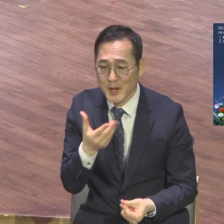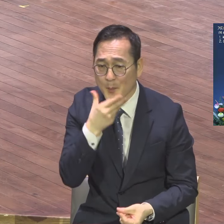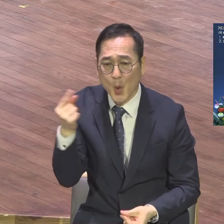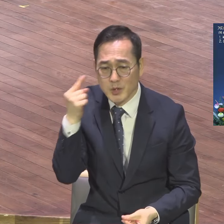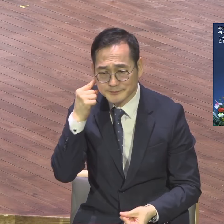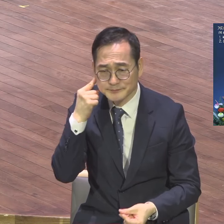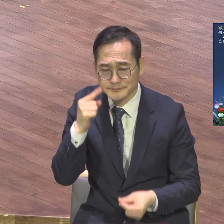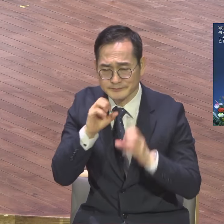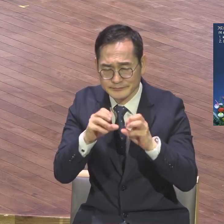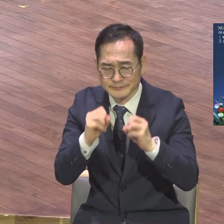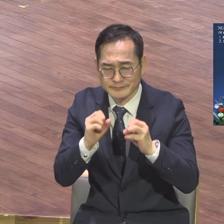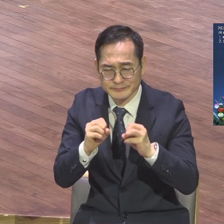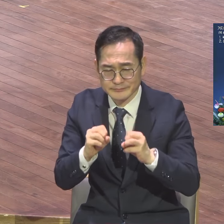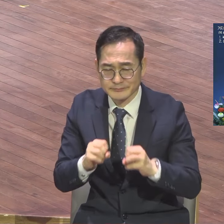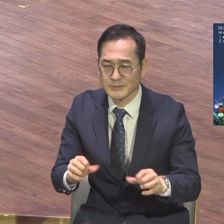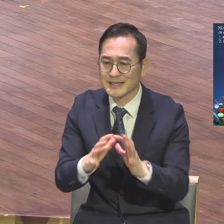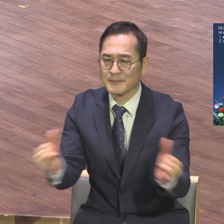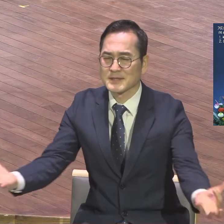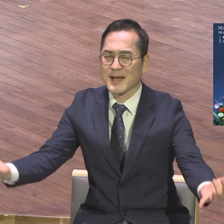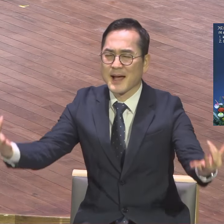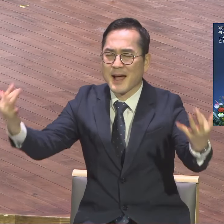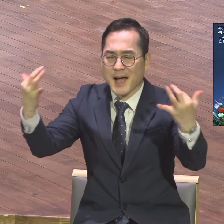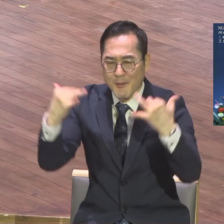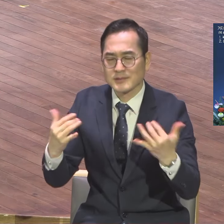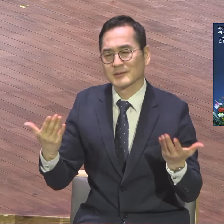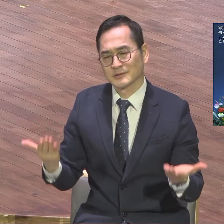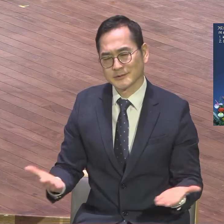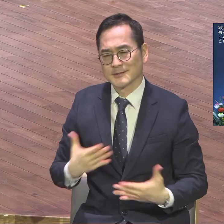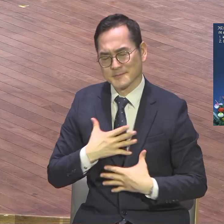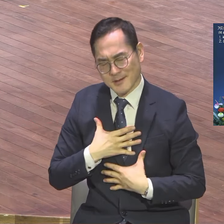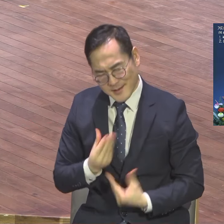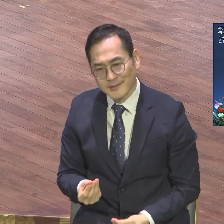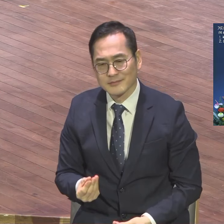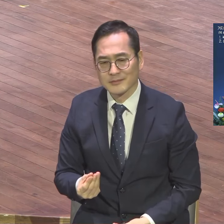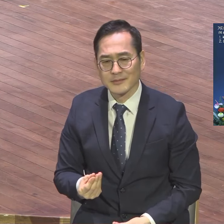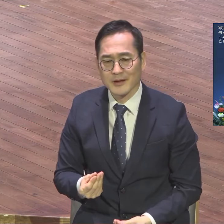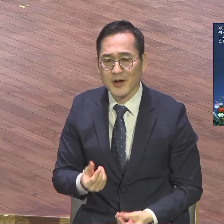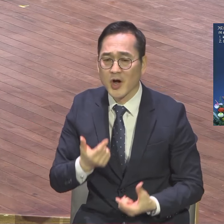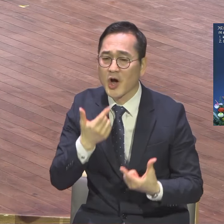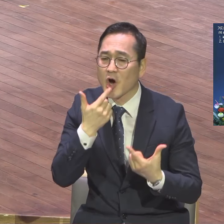만큼 세 가지 들이 사명이 분명해야 됩니다